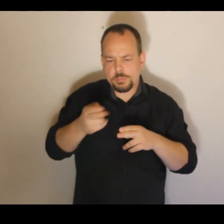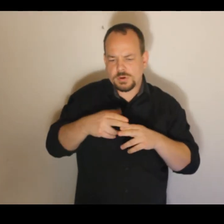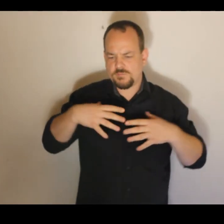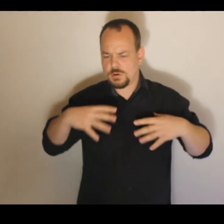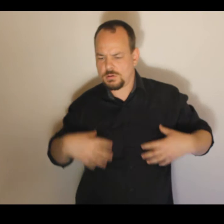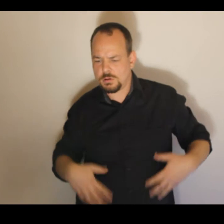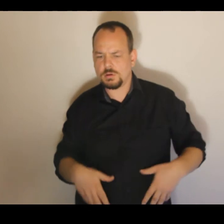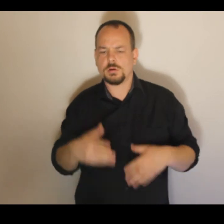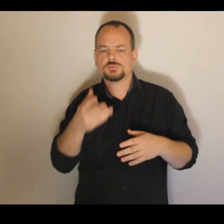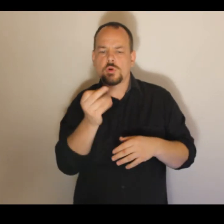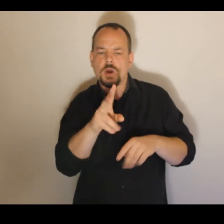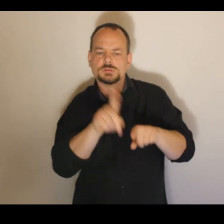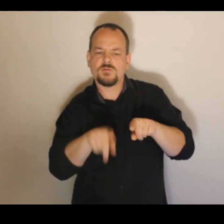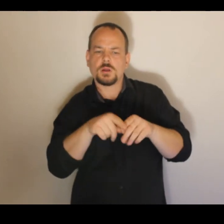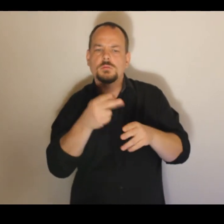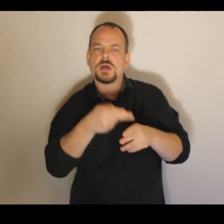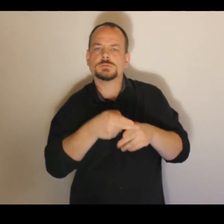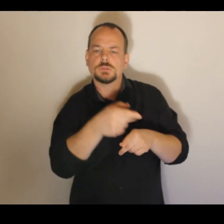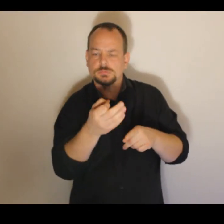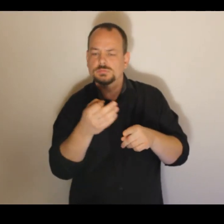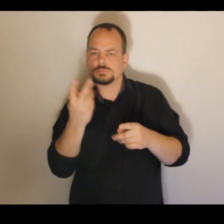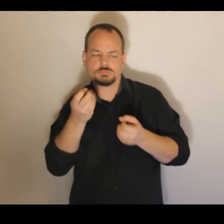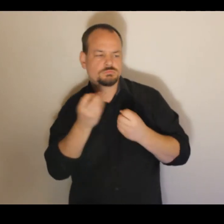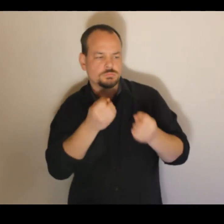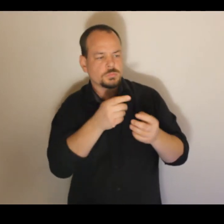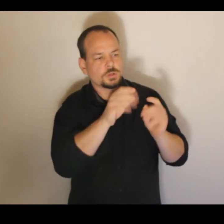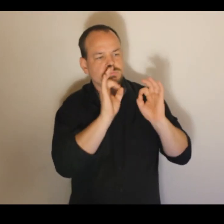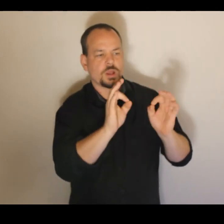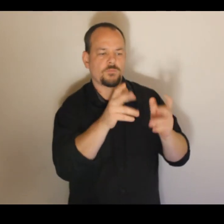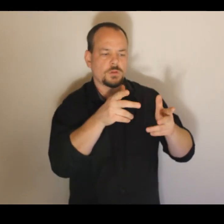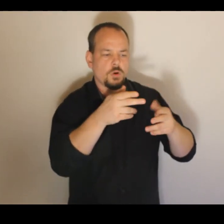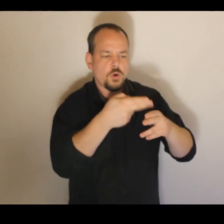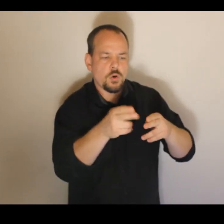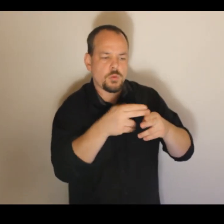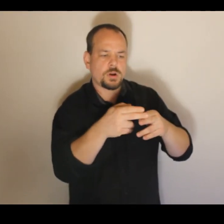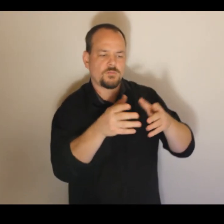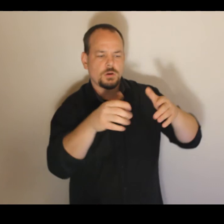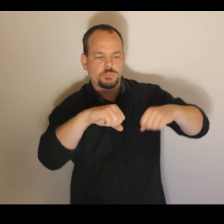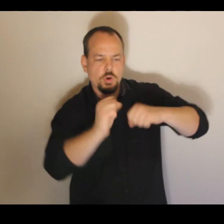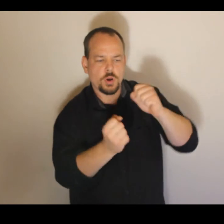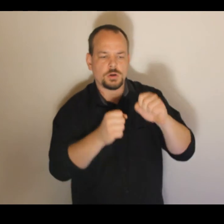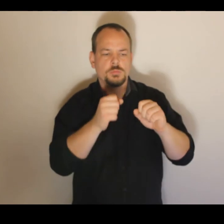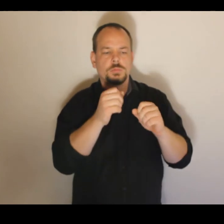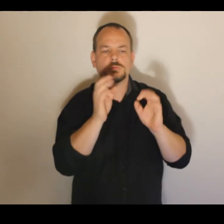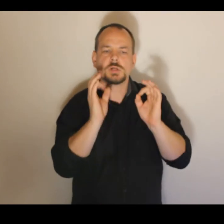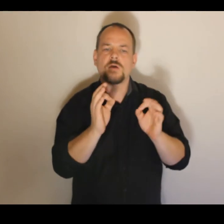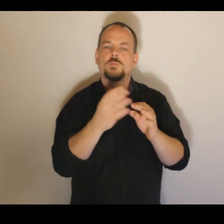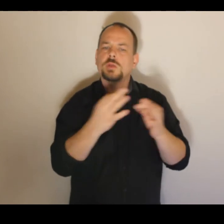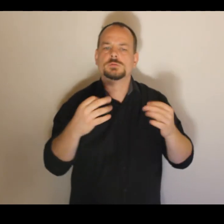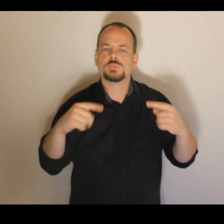lidského řídicího systému do toho robotického, aby dokázal správně, bezbolesně a efektivně